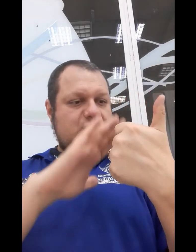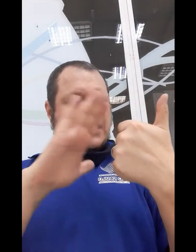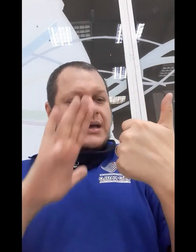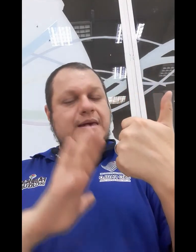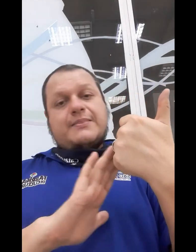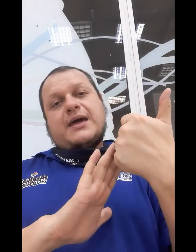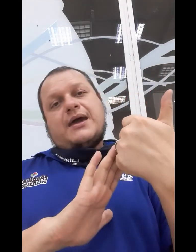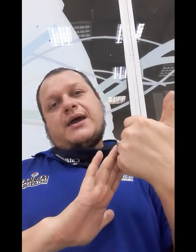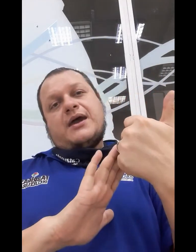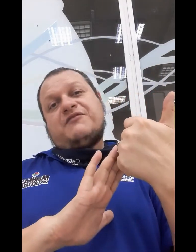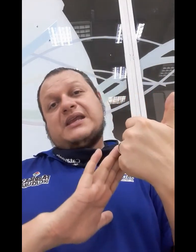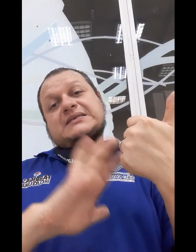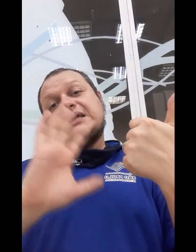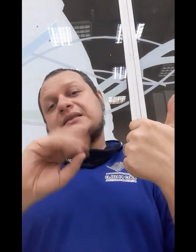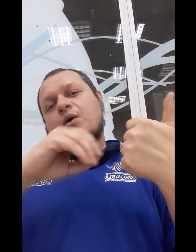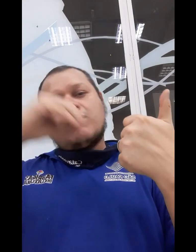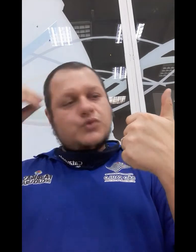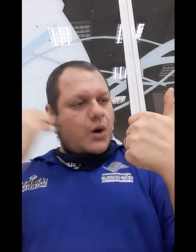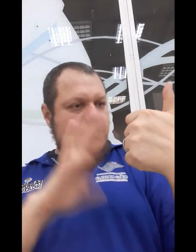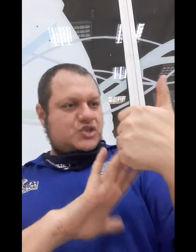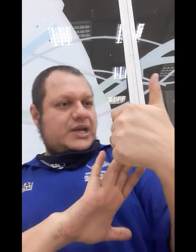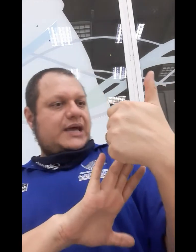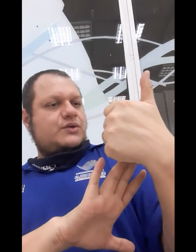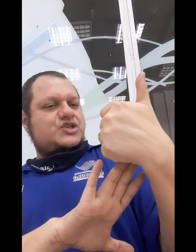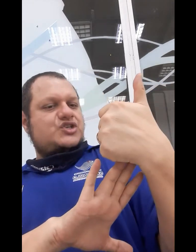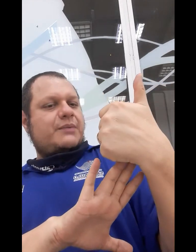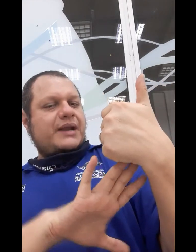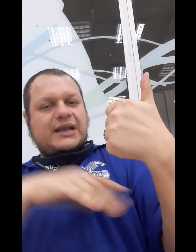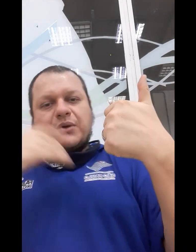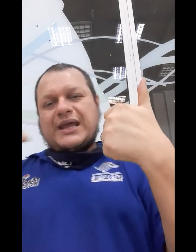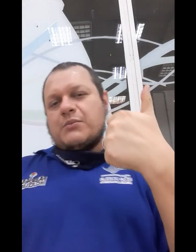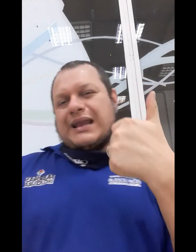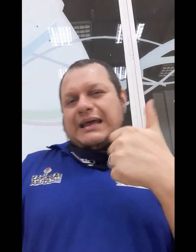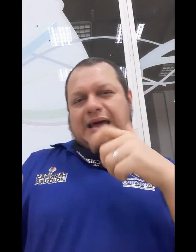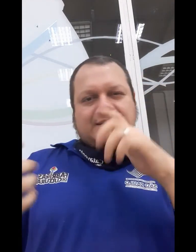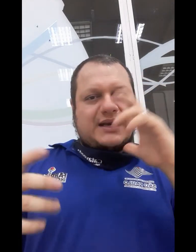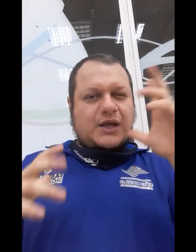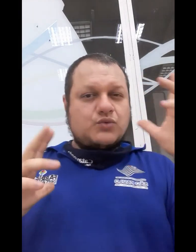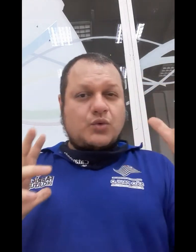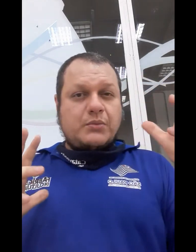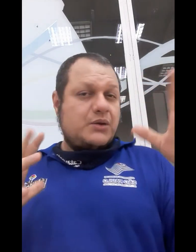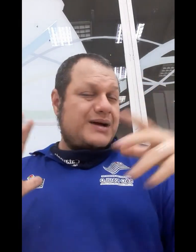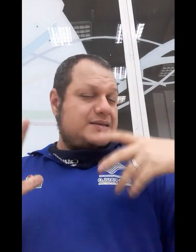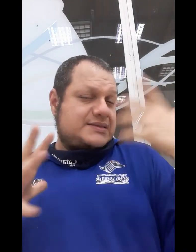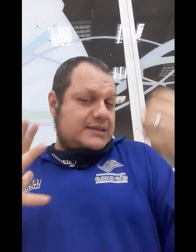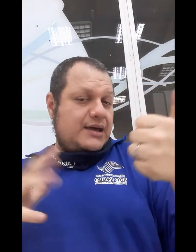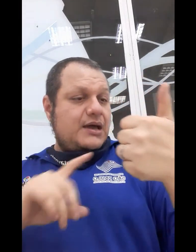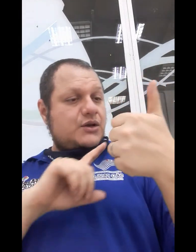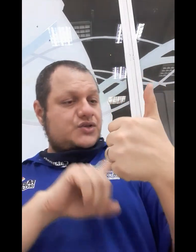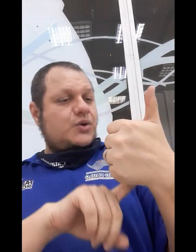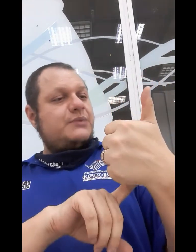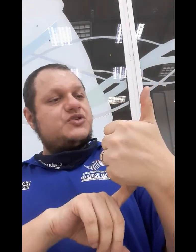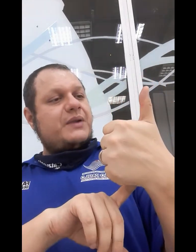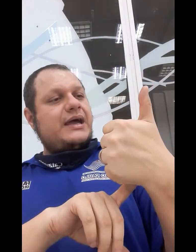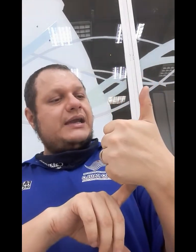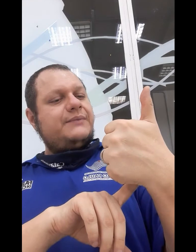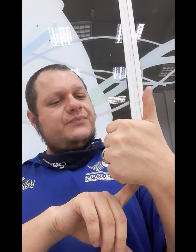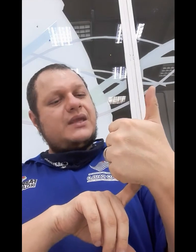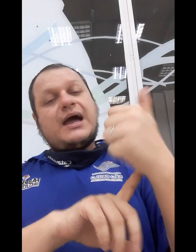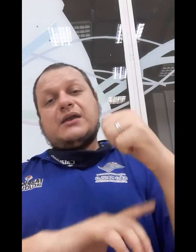referenciada com o nome direto que a gente dá para ela. Não é nem uma letra, nem um número, mas nós só olhamos para ele e aí